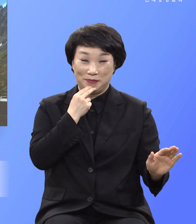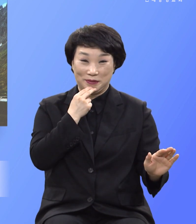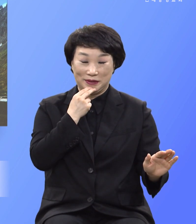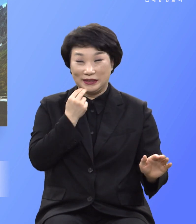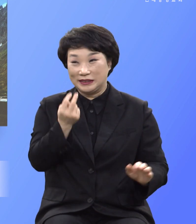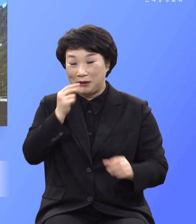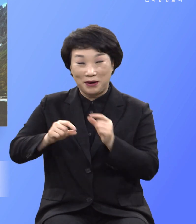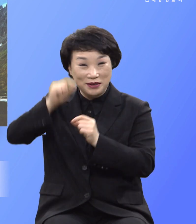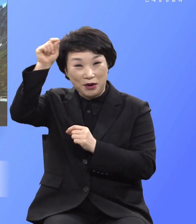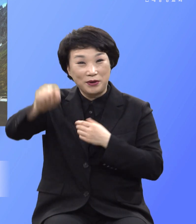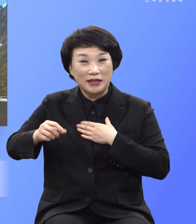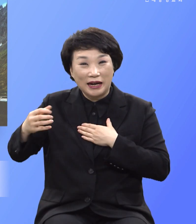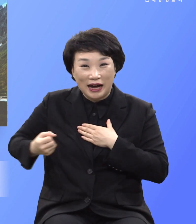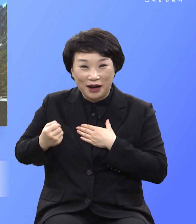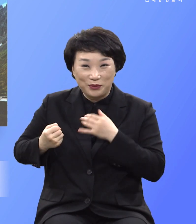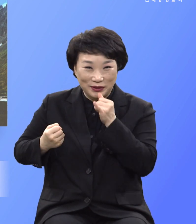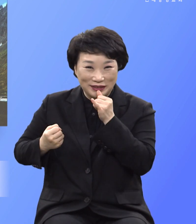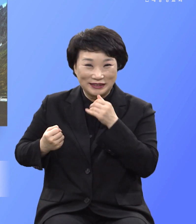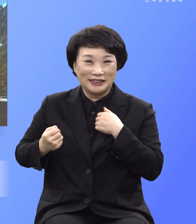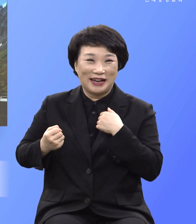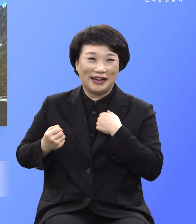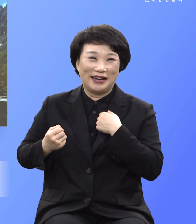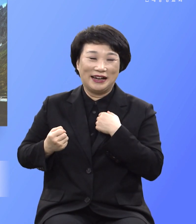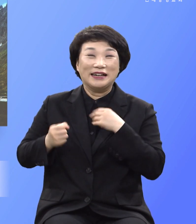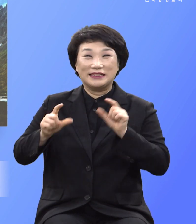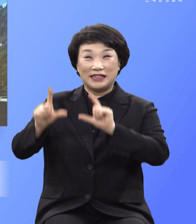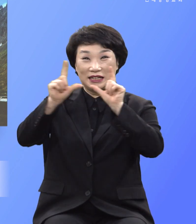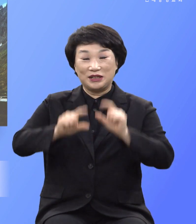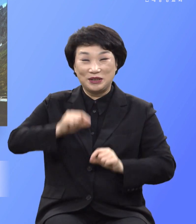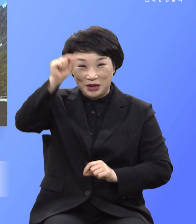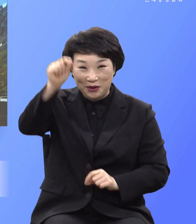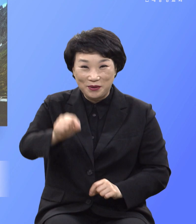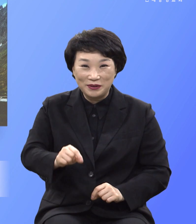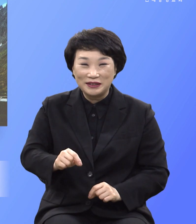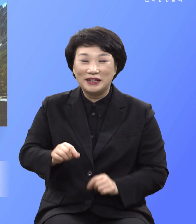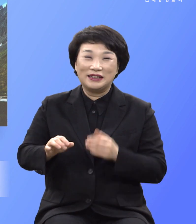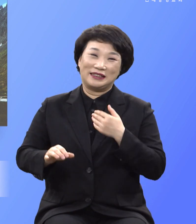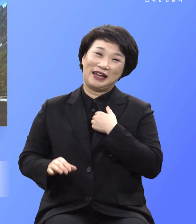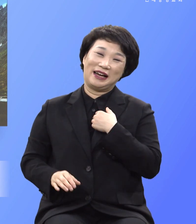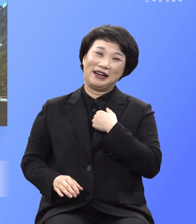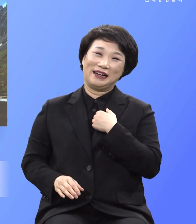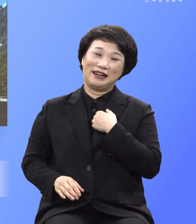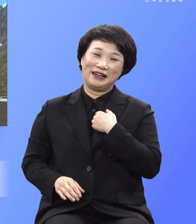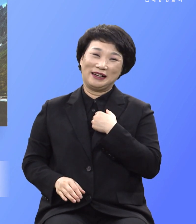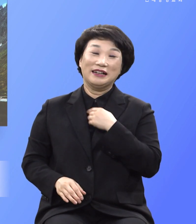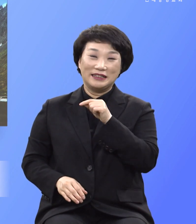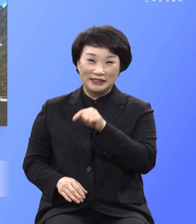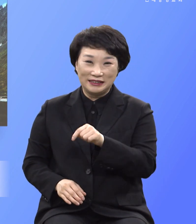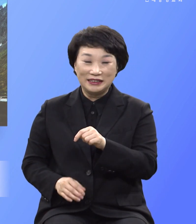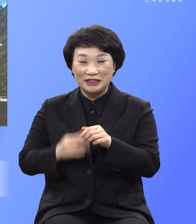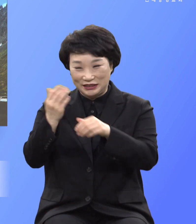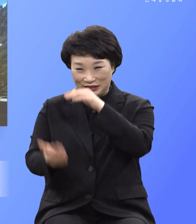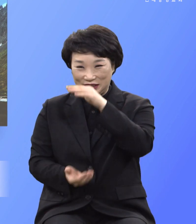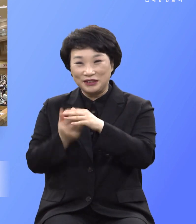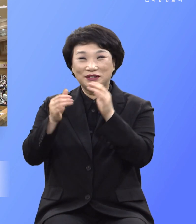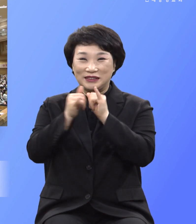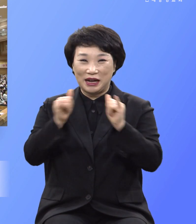생명을 가진 영원히 살고 싶은 생의 본능을 이룬 사람들입니다